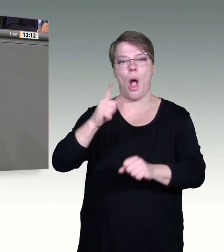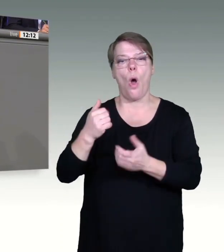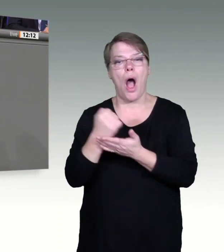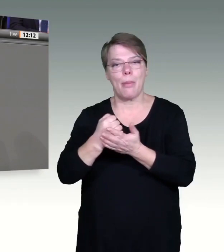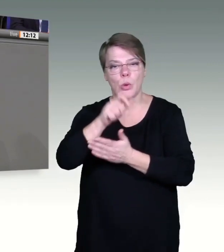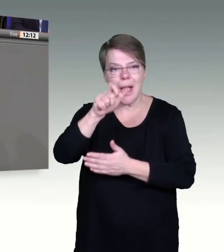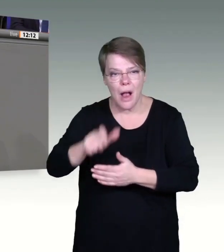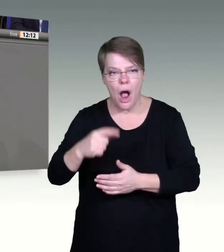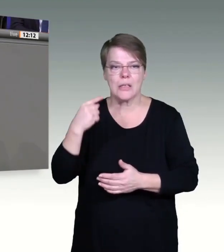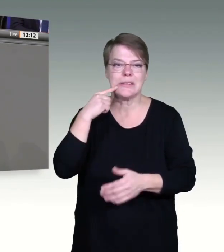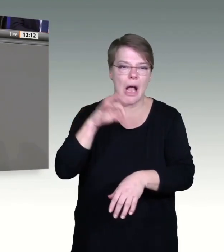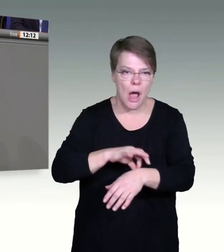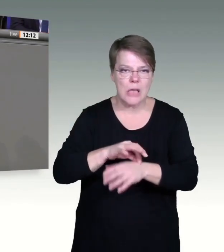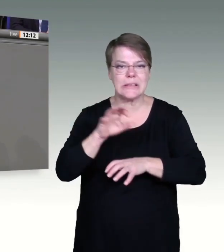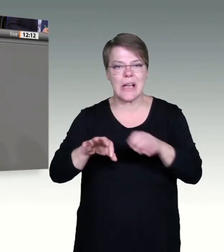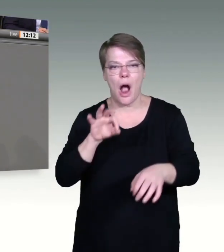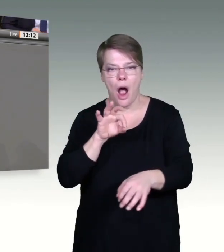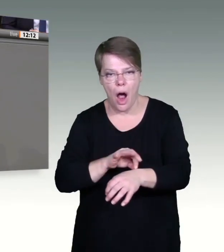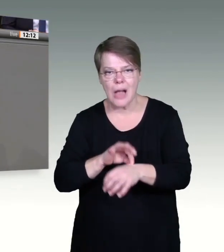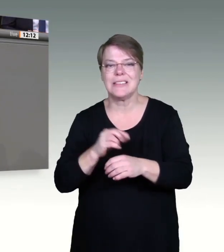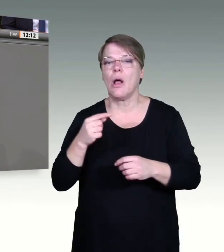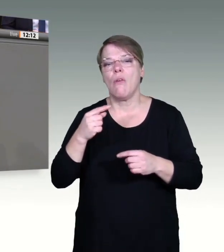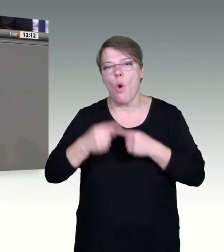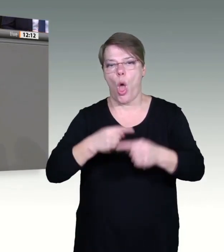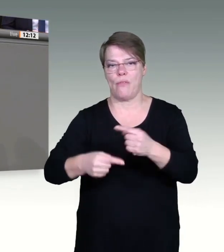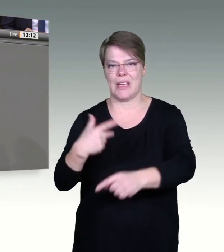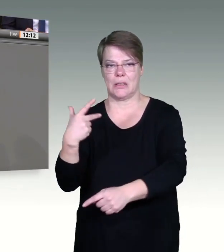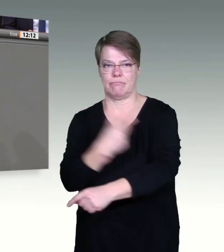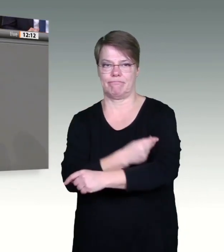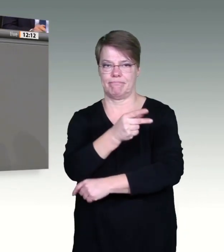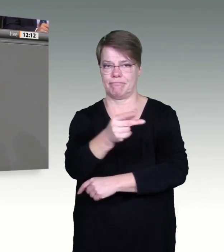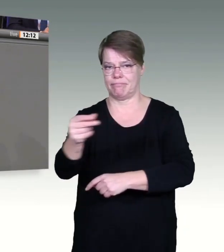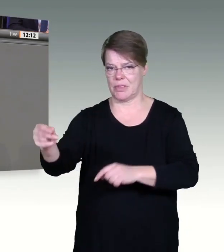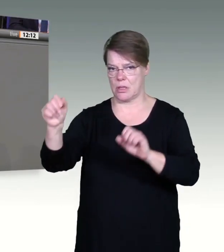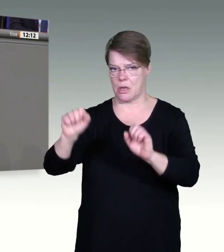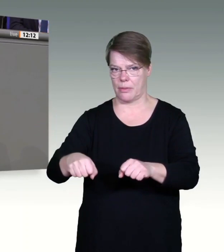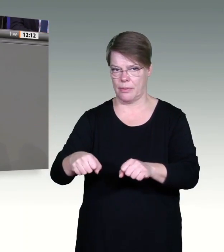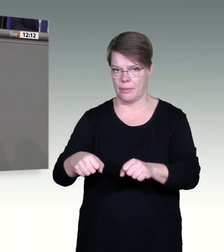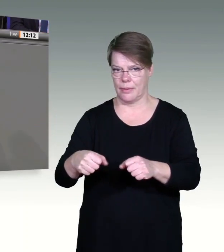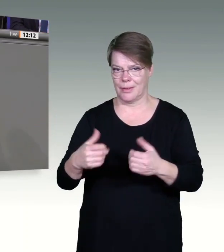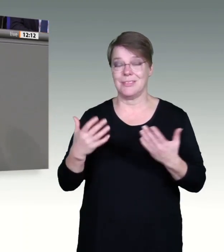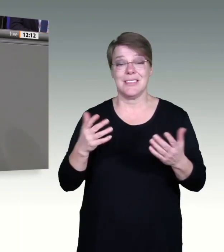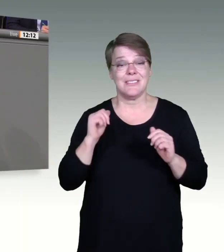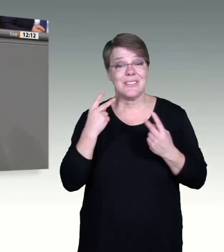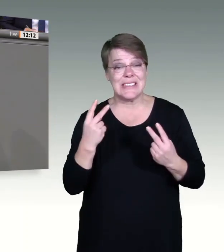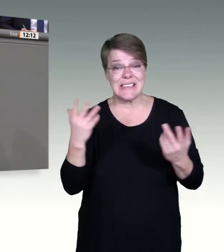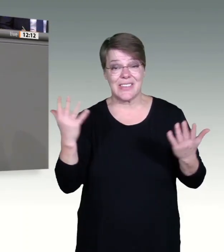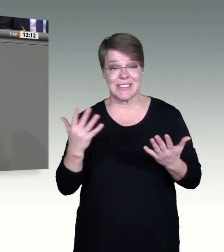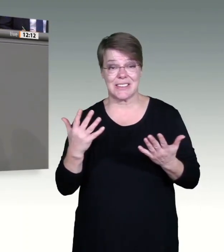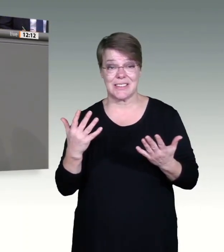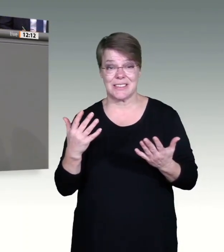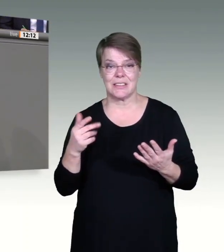In der Schweiz, in Italien, in Frankreich unterstützen Apotheken schon seit geraumer Zeit die Impfkampagnen. Wir